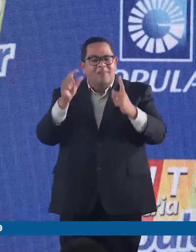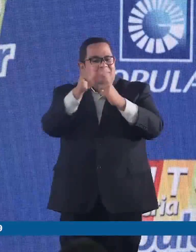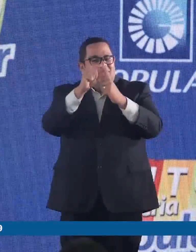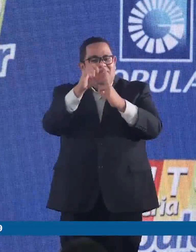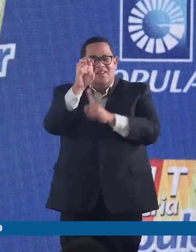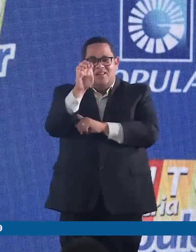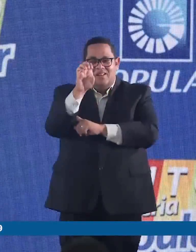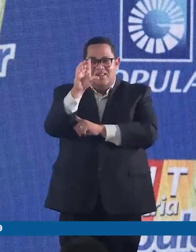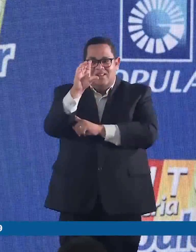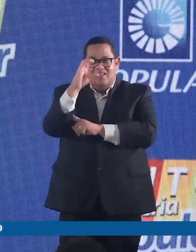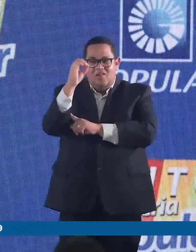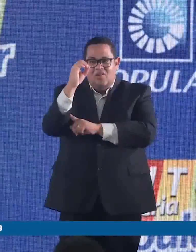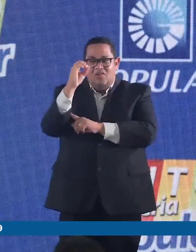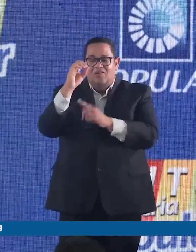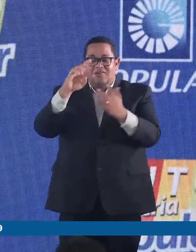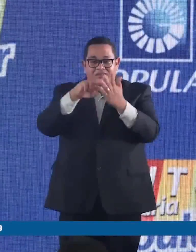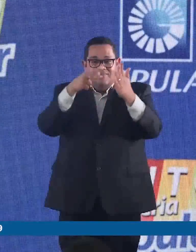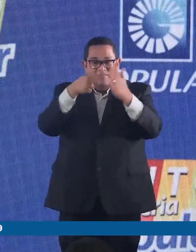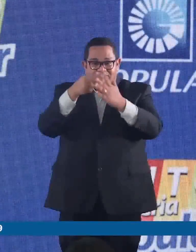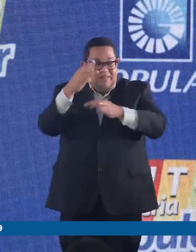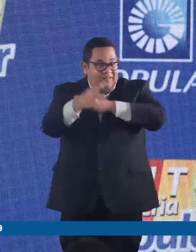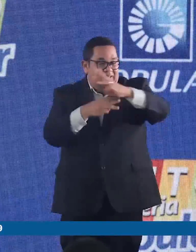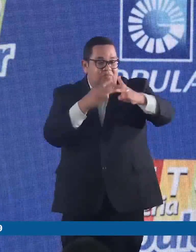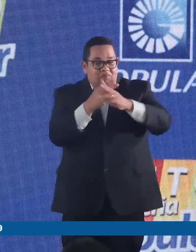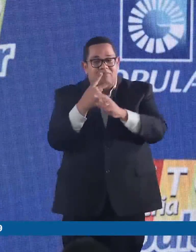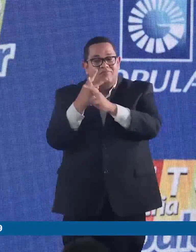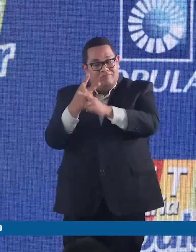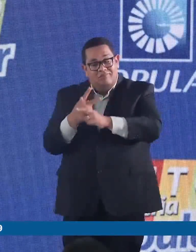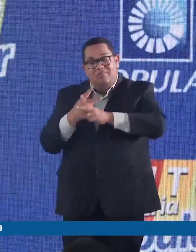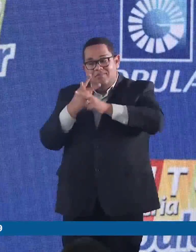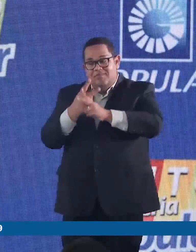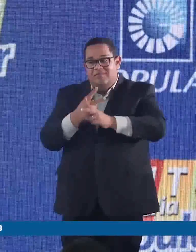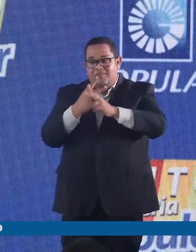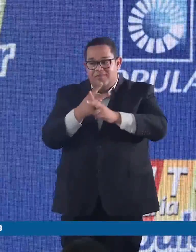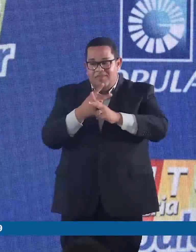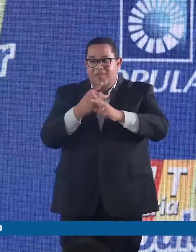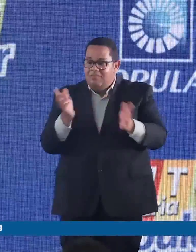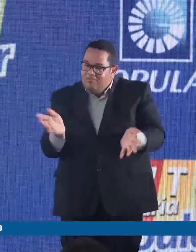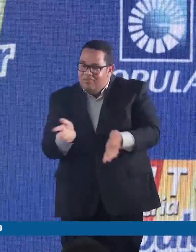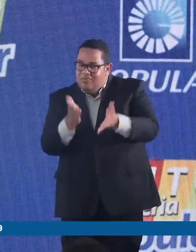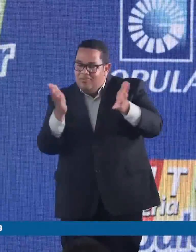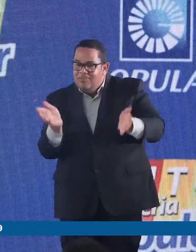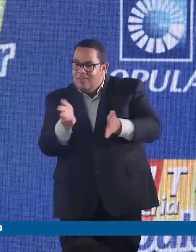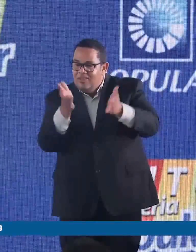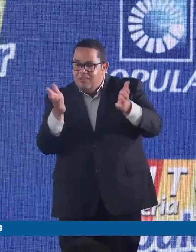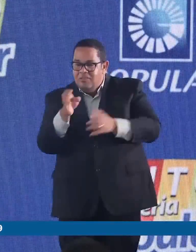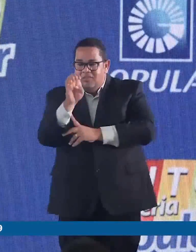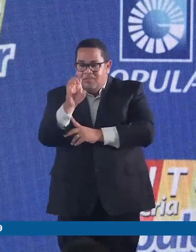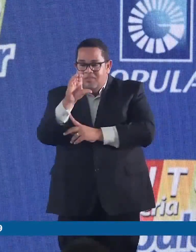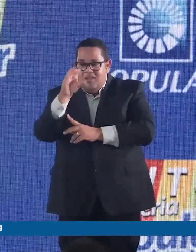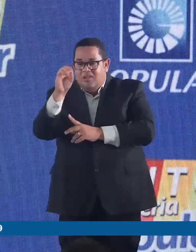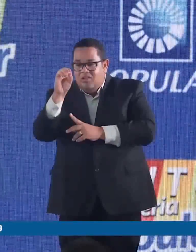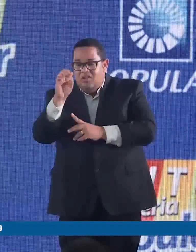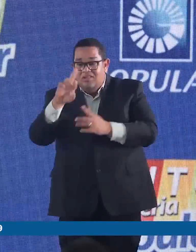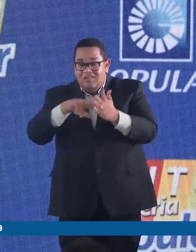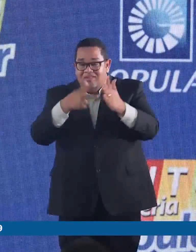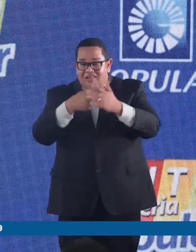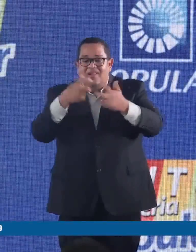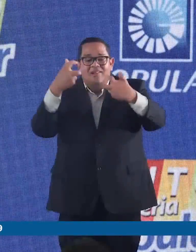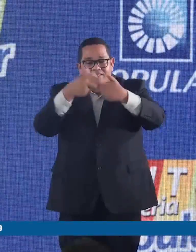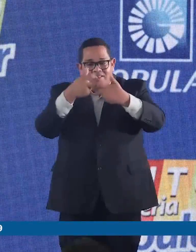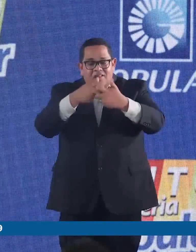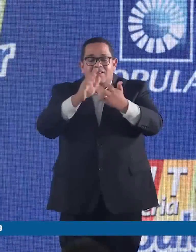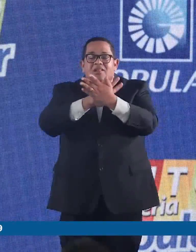recientemente ha lanzado el Popular para estimular y motivar la utilización de energías limpias